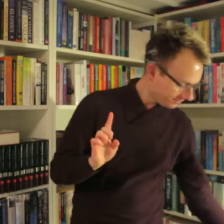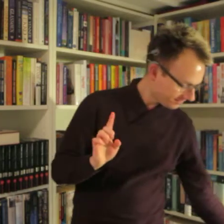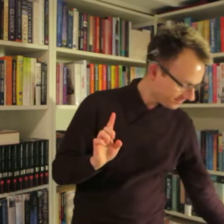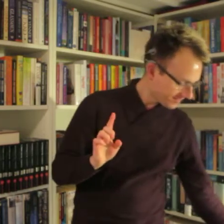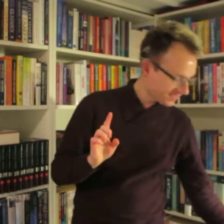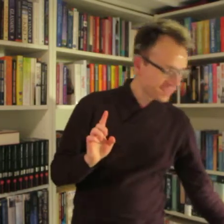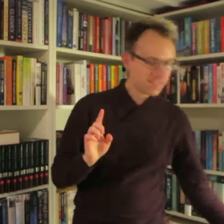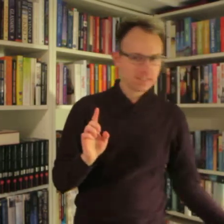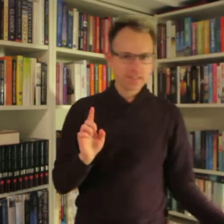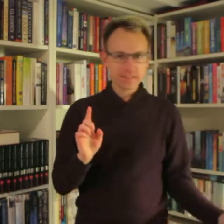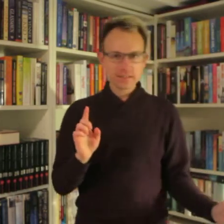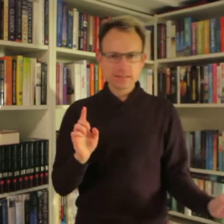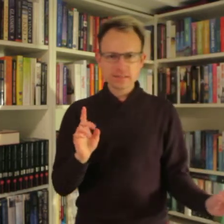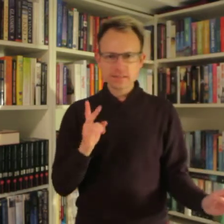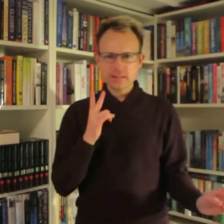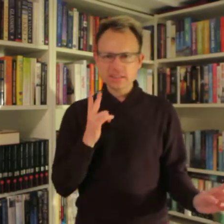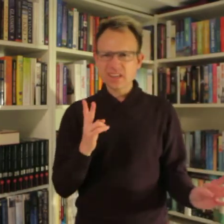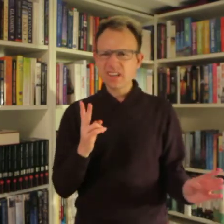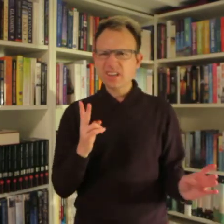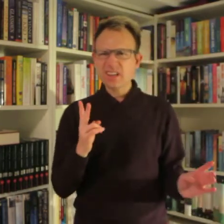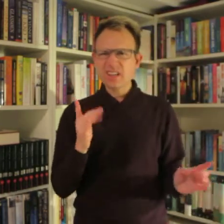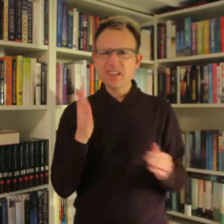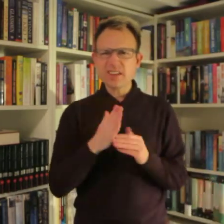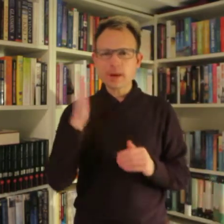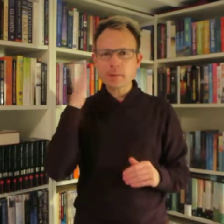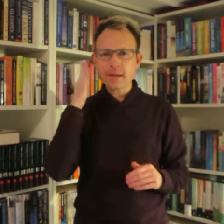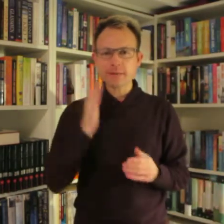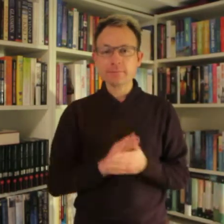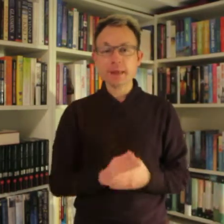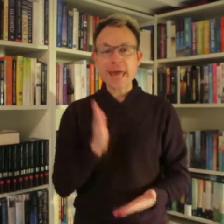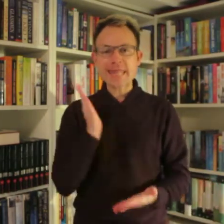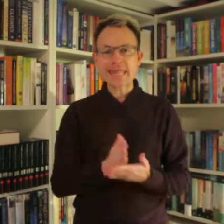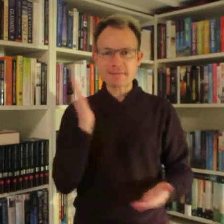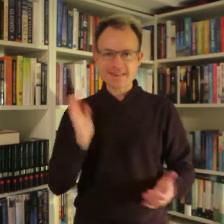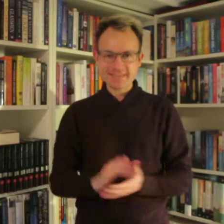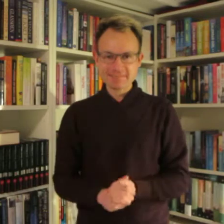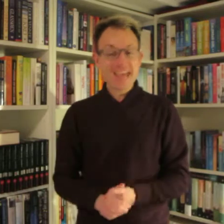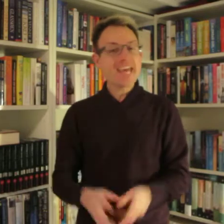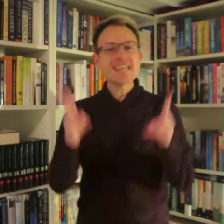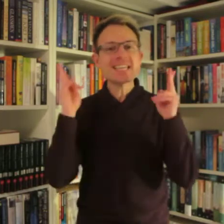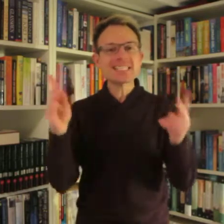Bogen om